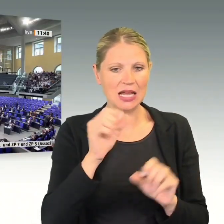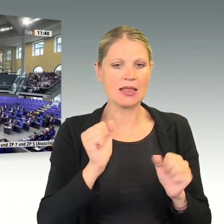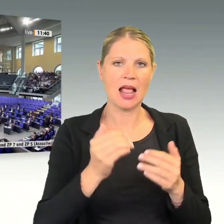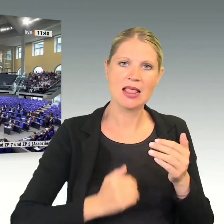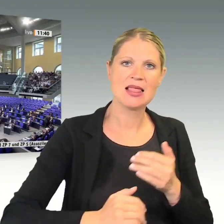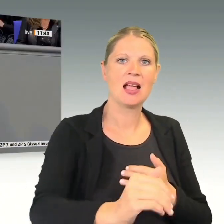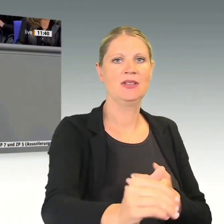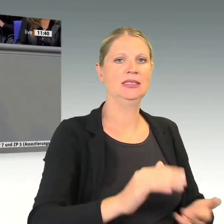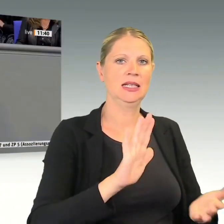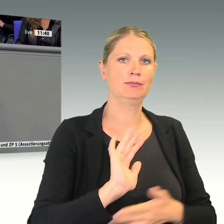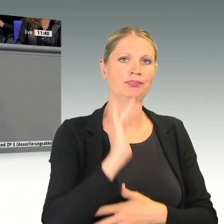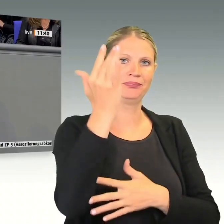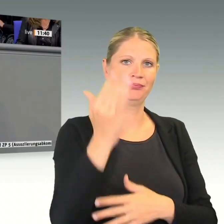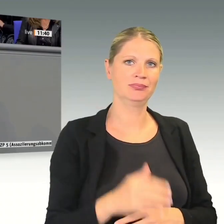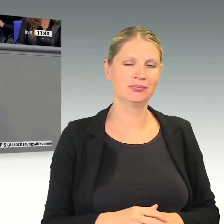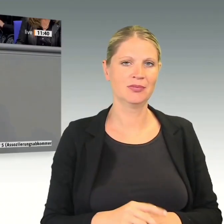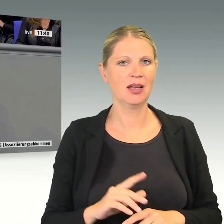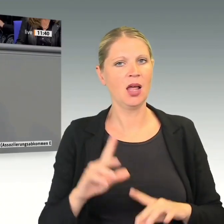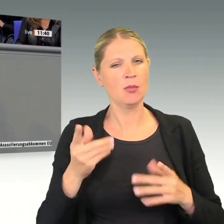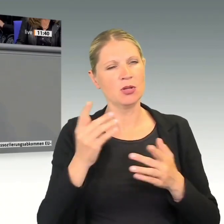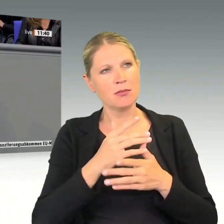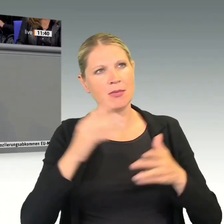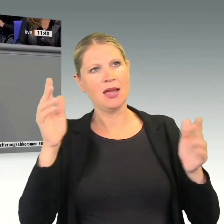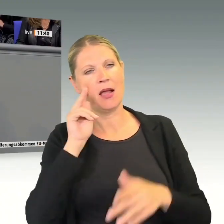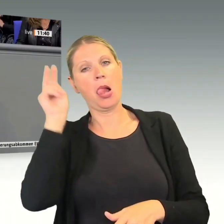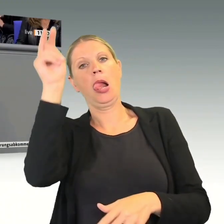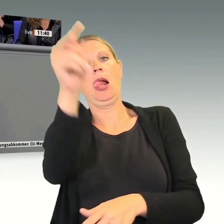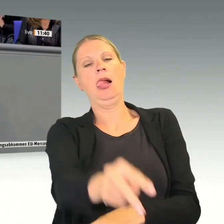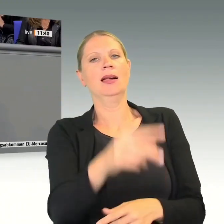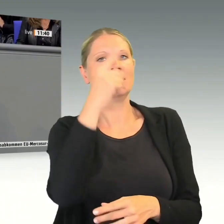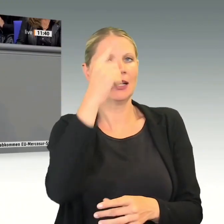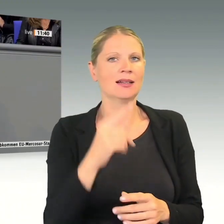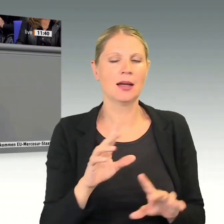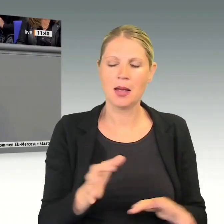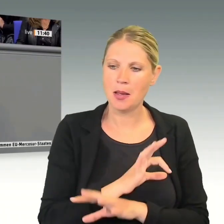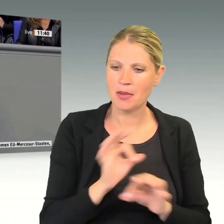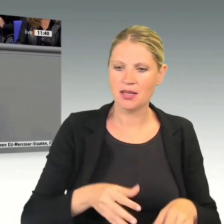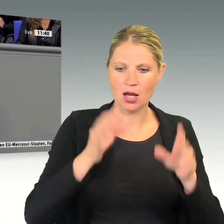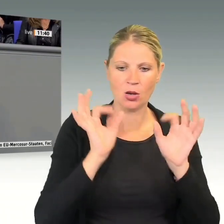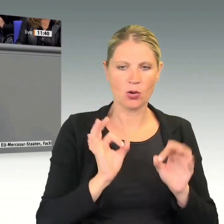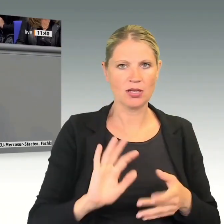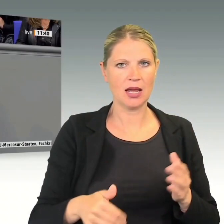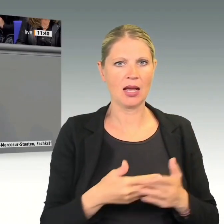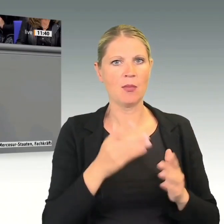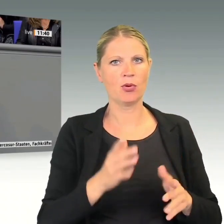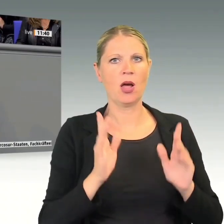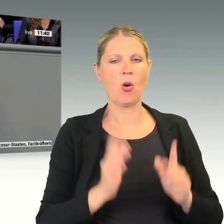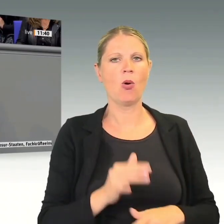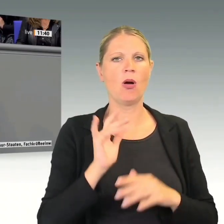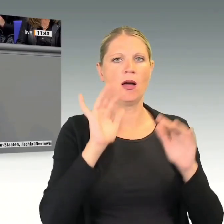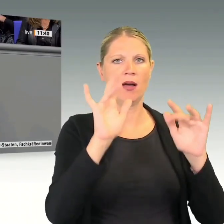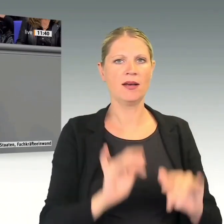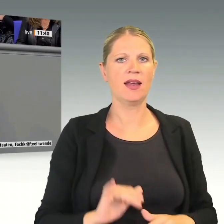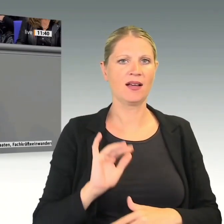Dafür sollten wir größer denken. Wir sollten konkrete Angebote machen, die Menschenrechte, Indigenenrechte und den Schutz des Regenwaldes